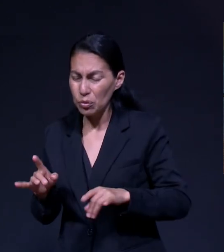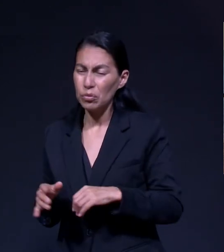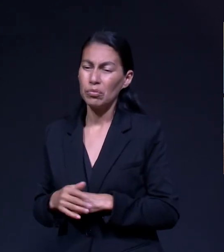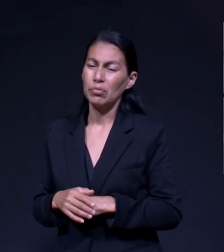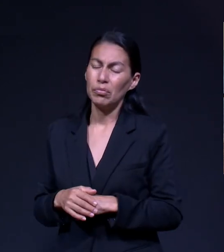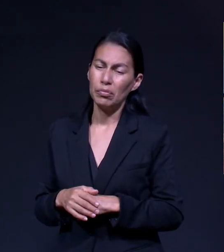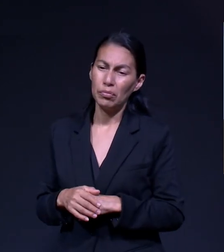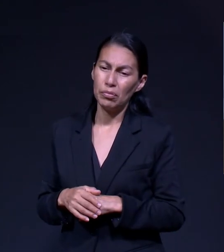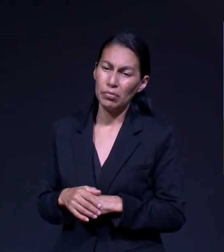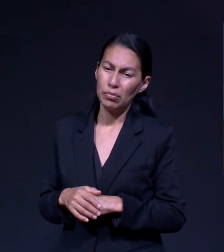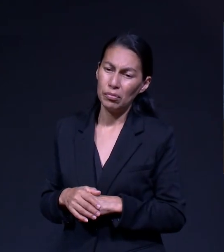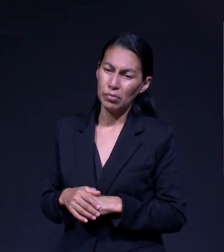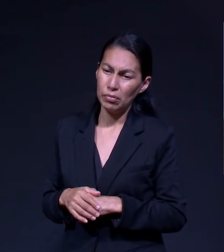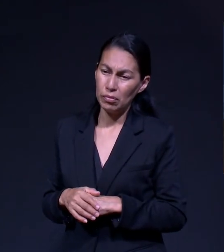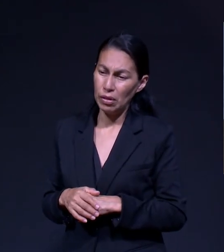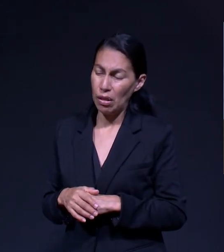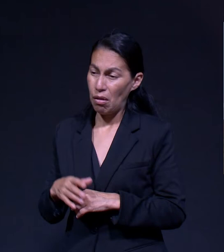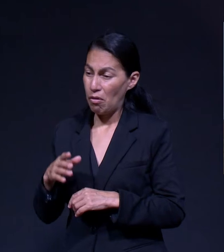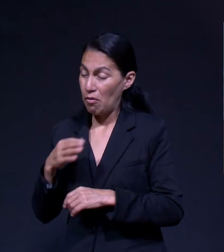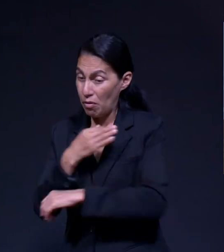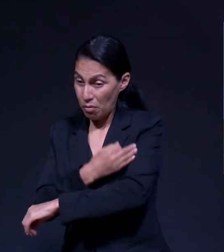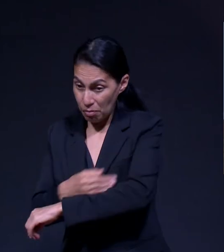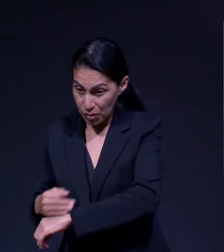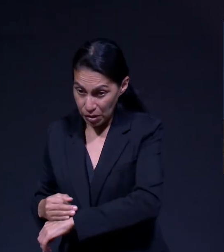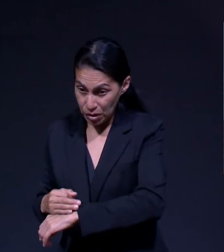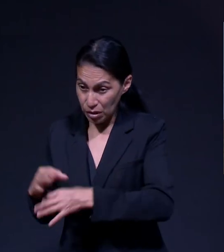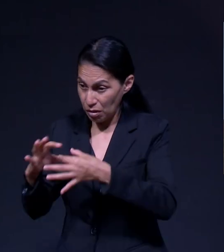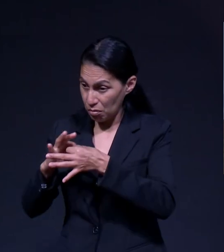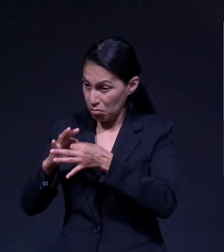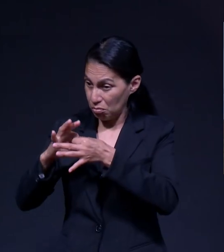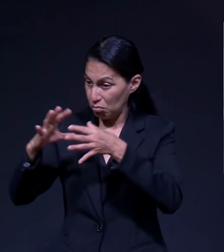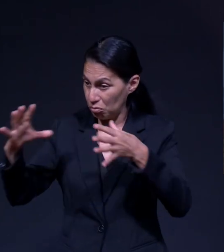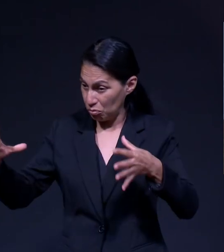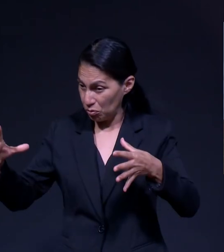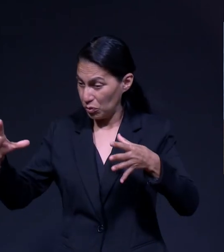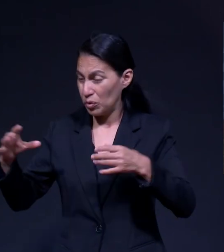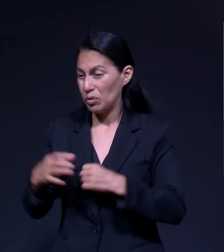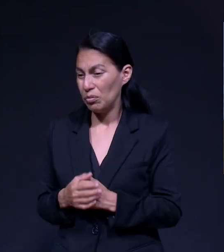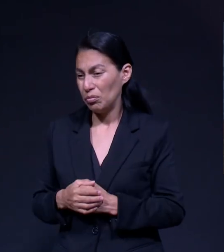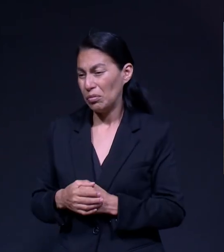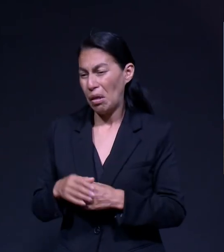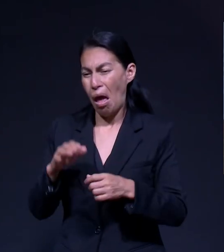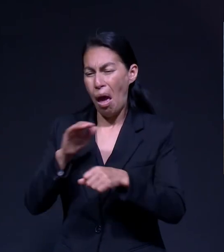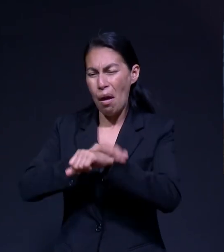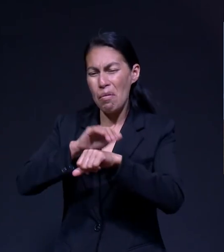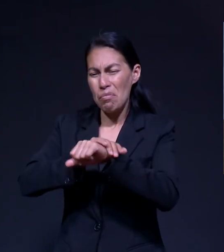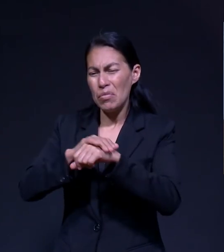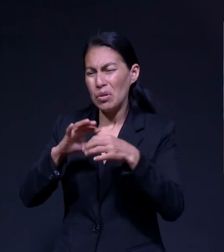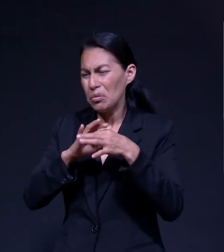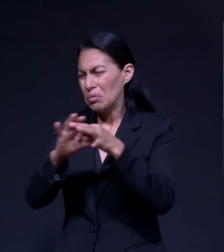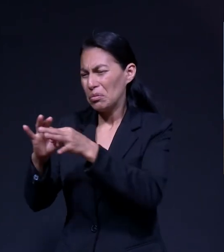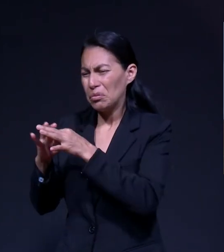Lejos De Mi Familia Sin Una Red De Amigos Así Me Sentía Sola Y Recuerdo Muy Bien